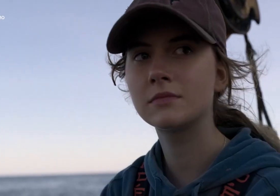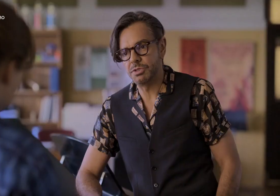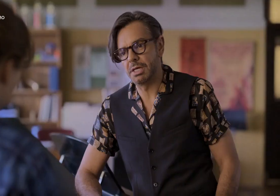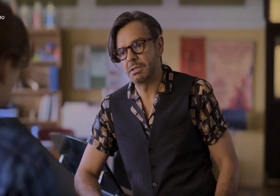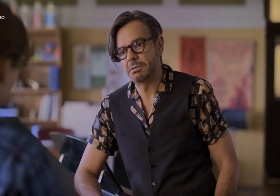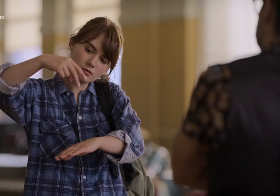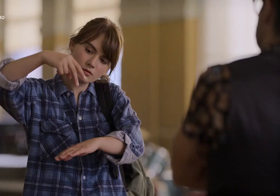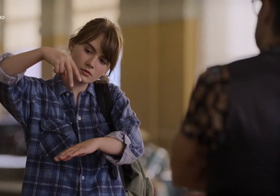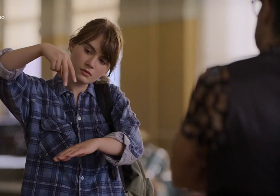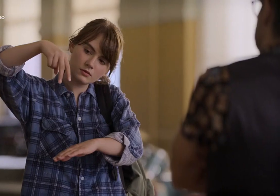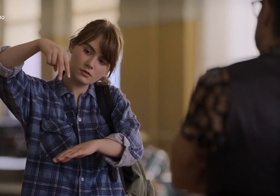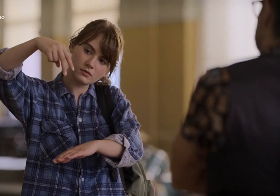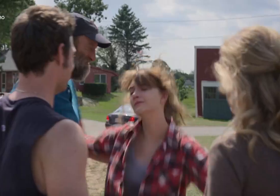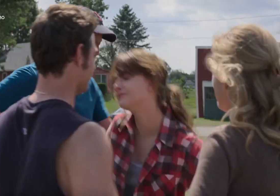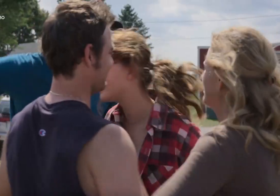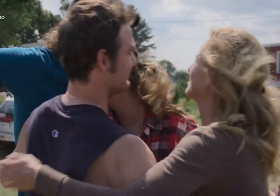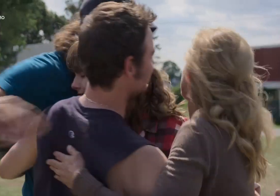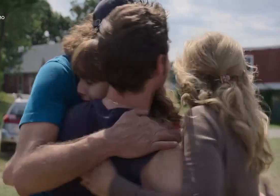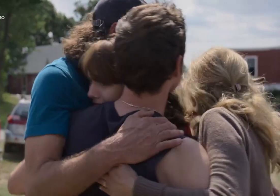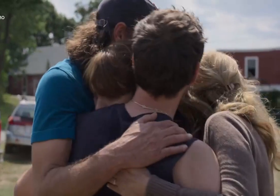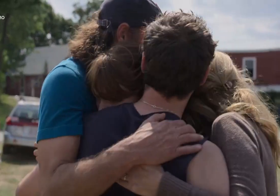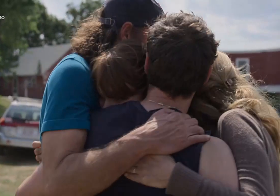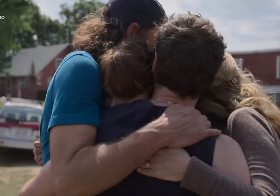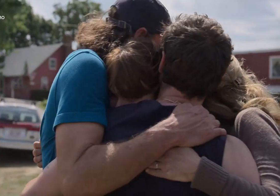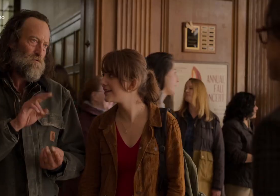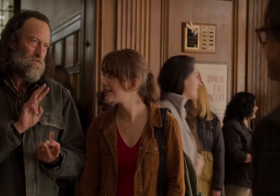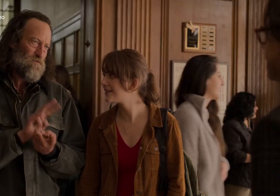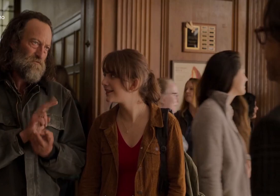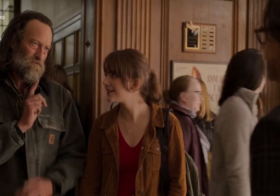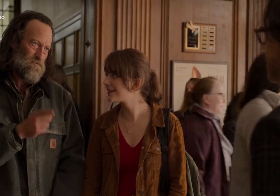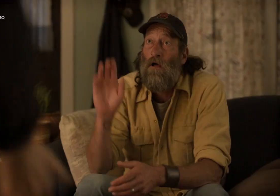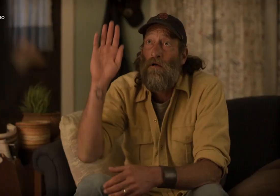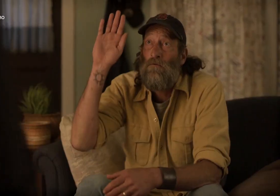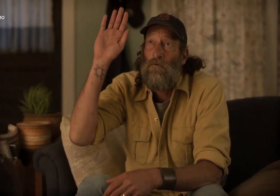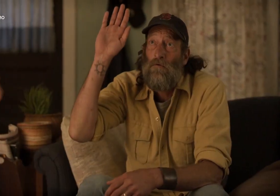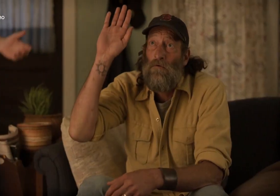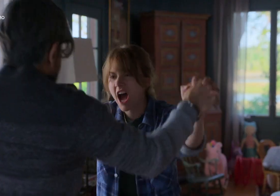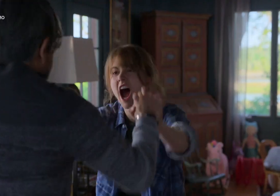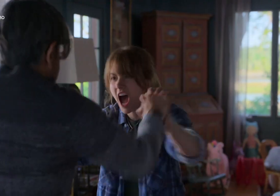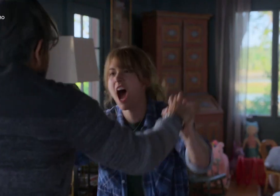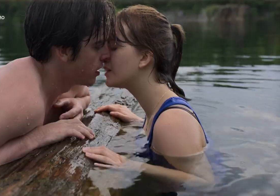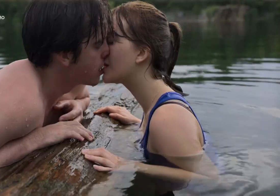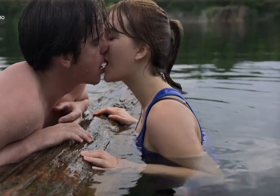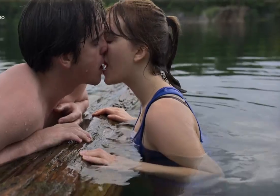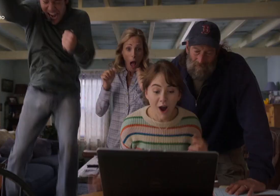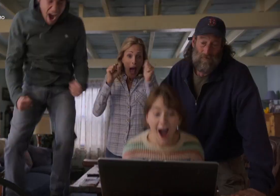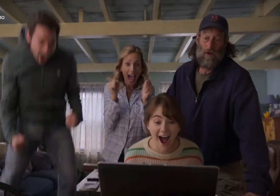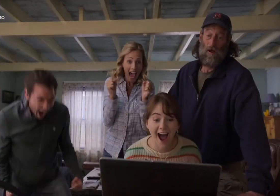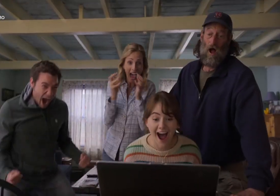quando canti? Con Emilia Jones. Io non ho mai fatto niente senza la mia famiglia. E il premio Oscar Troy Cozzio. Per il ciclo Una